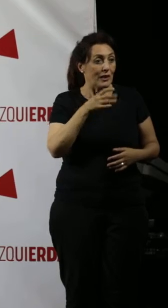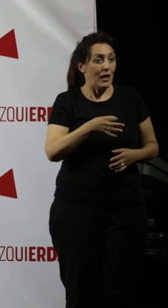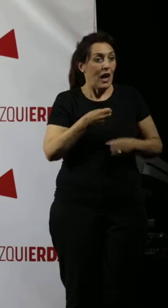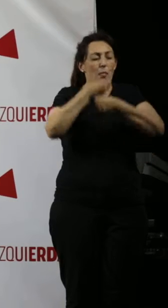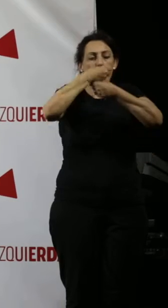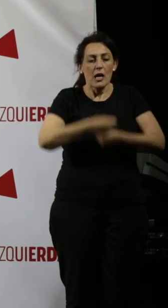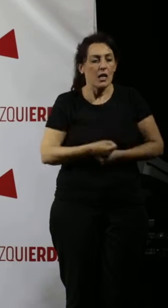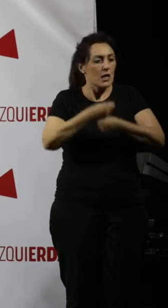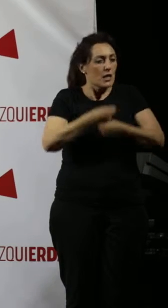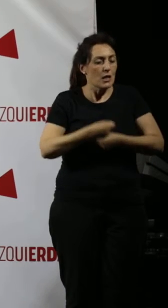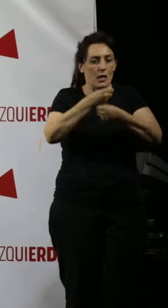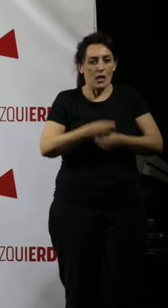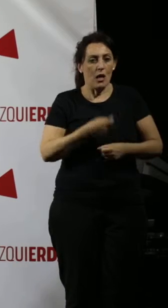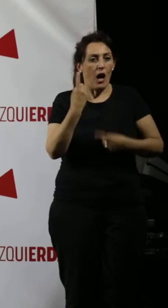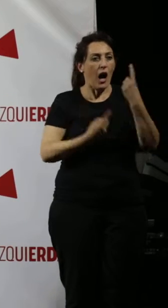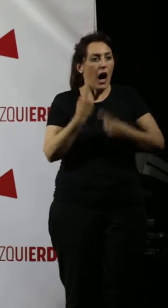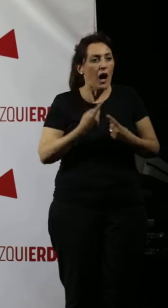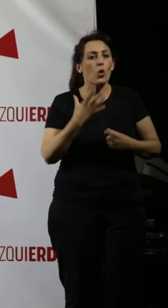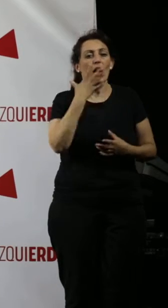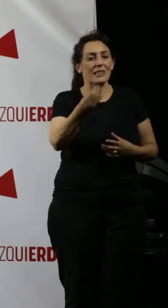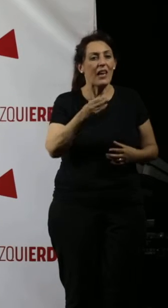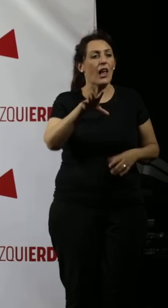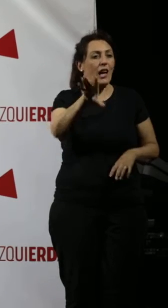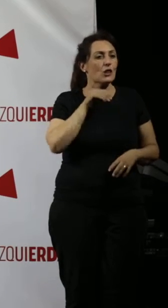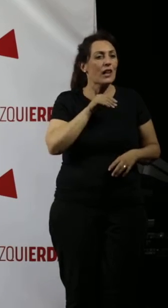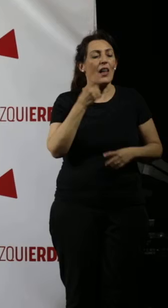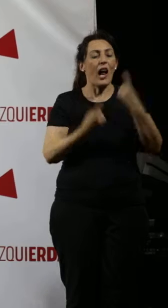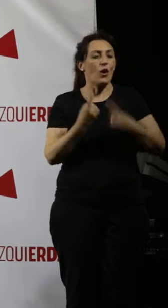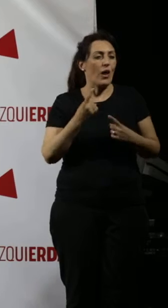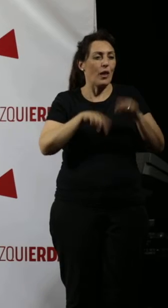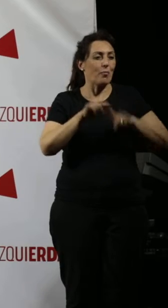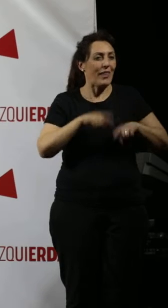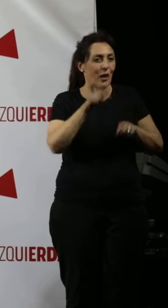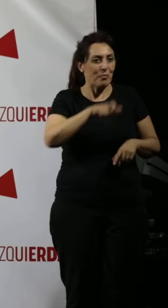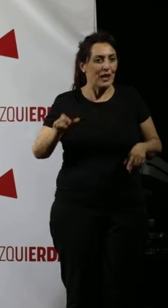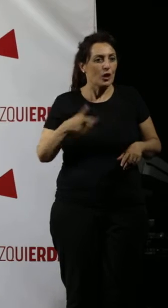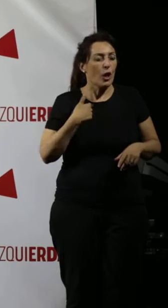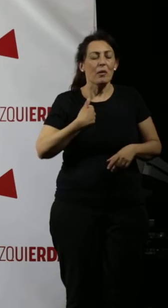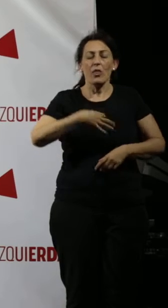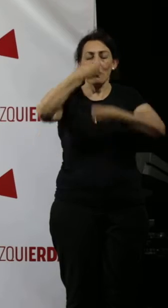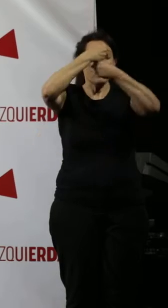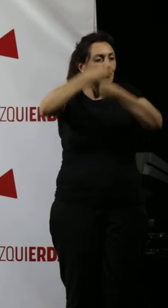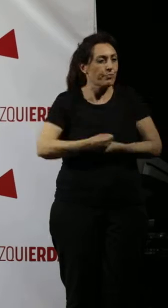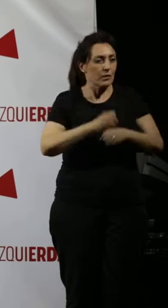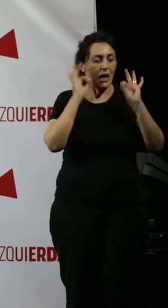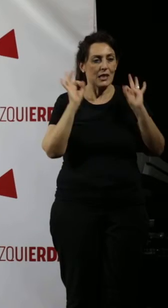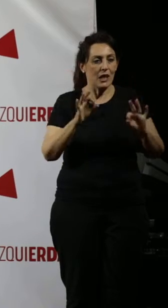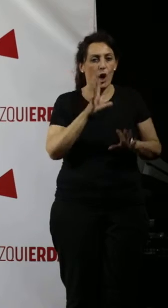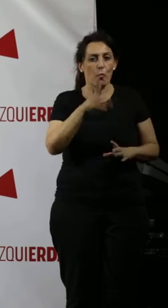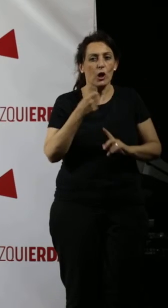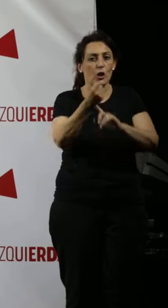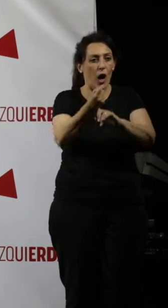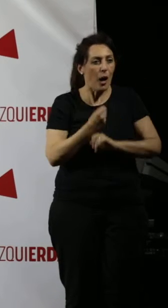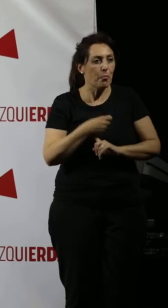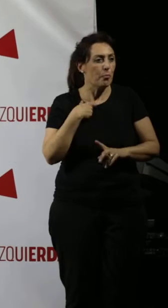persistencia. Algunas veces se nos entiende, otras no, pero tenemos que hacer pedagogía de la política. Por eso apelo a un apoyo